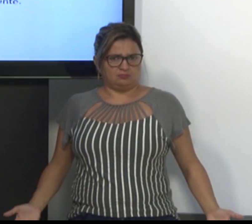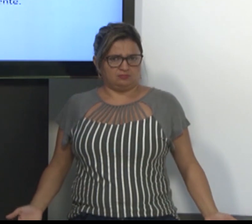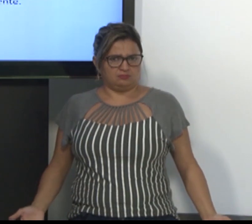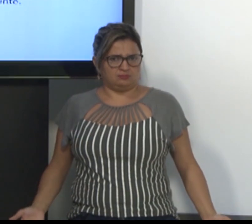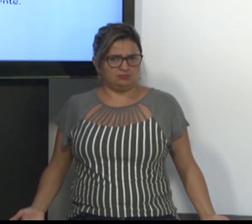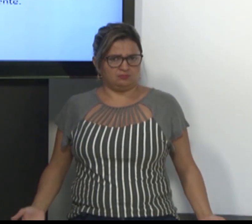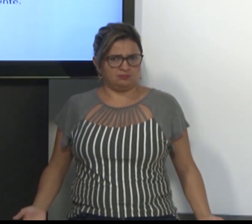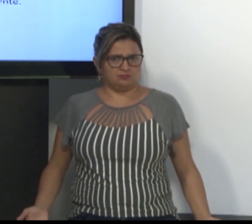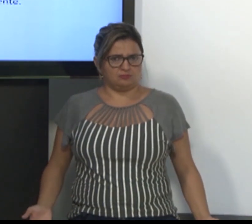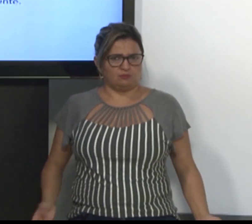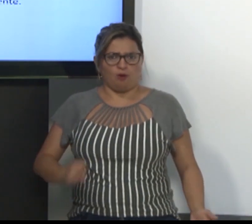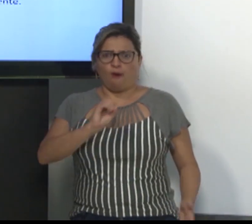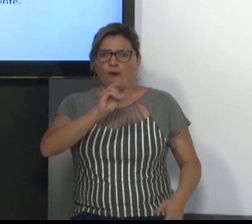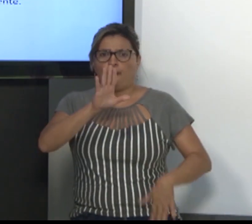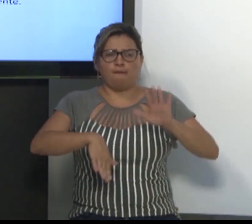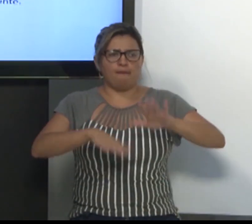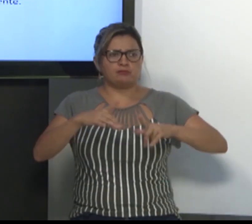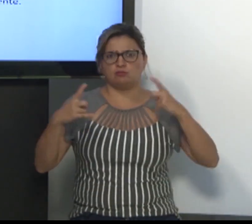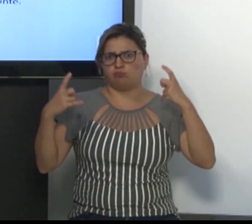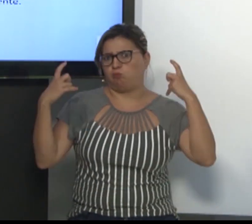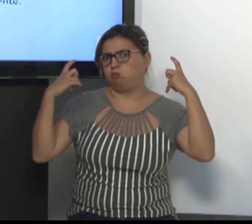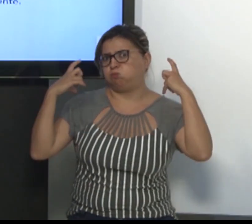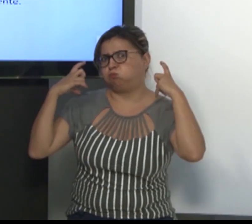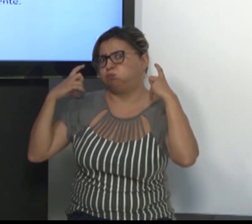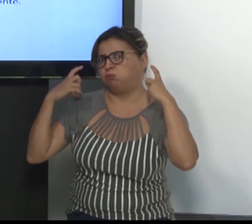Brincos, brincos grandes,